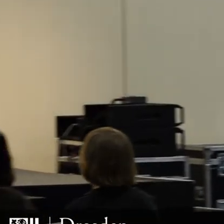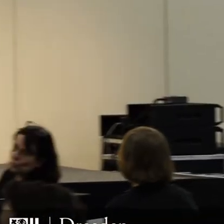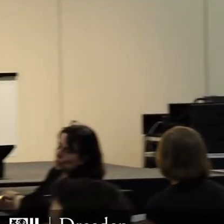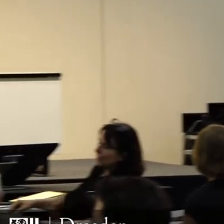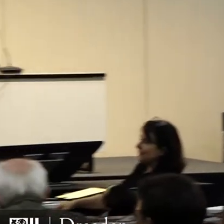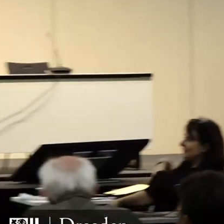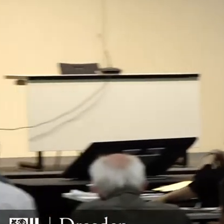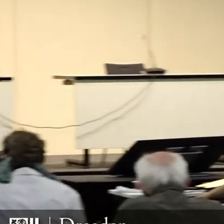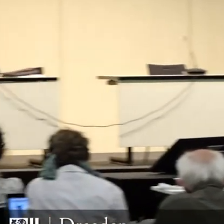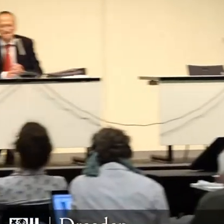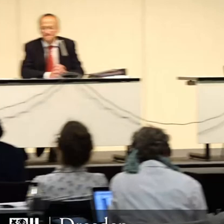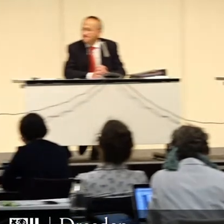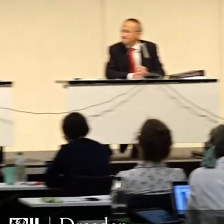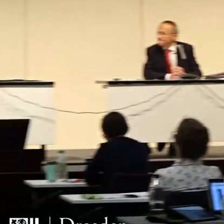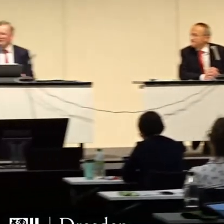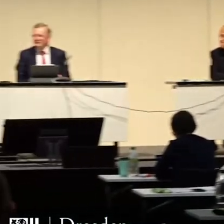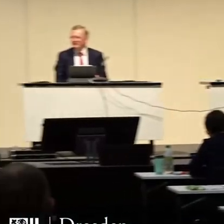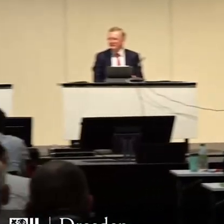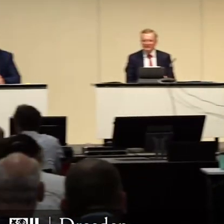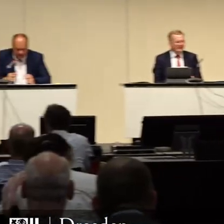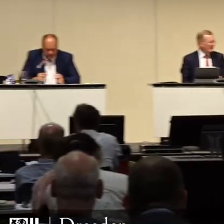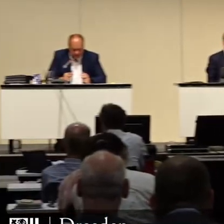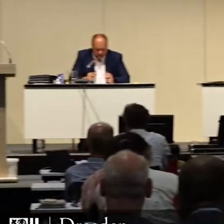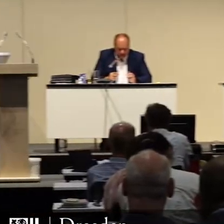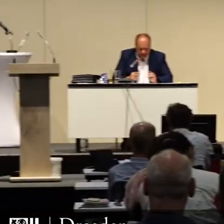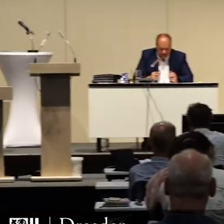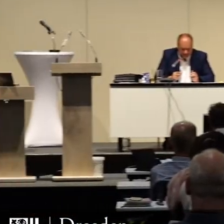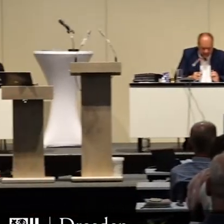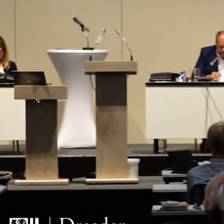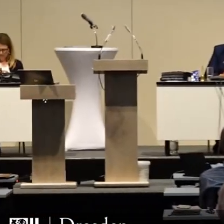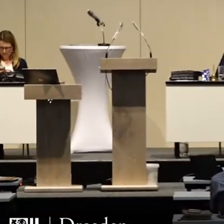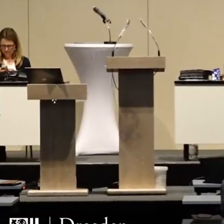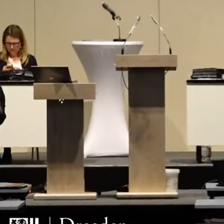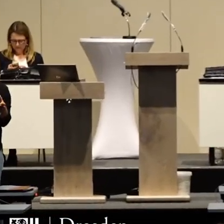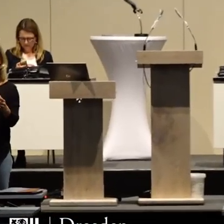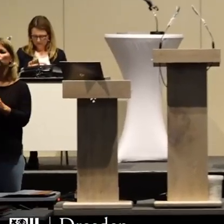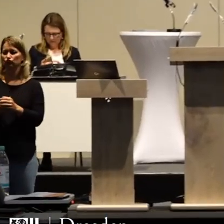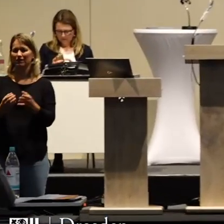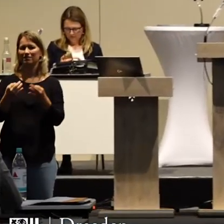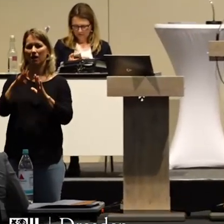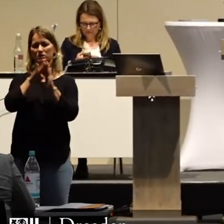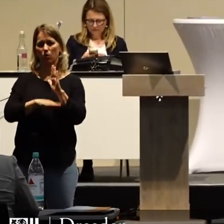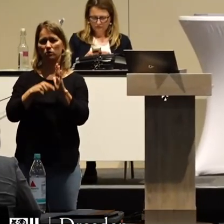So, weitere persönliche Erklärungen haben wir nicht. Dann machen wir in der Tagesordnung weiter. Vielen Dank.